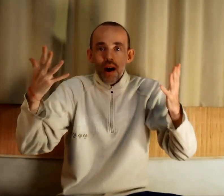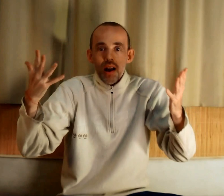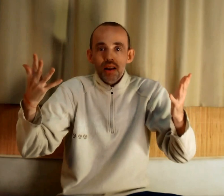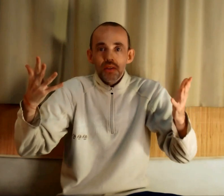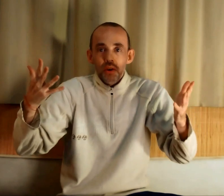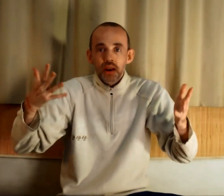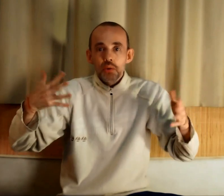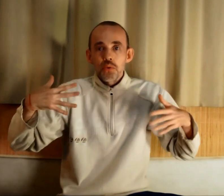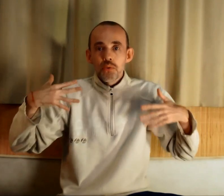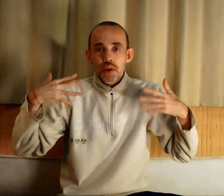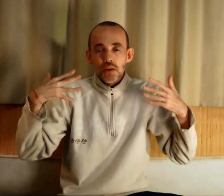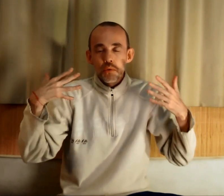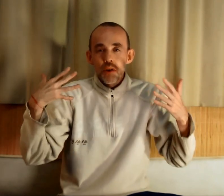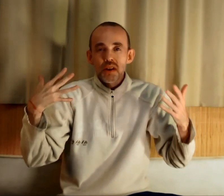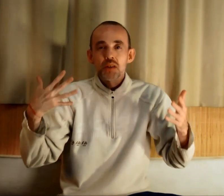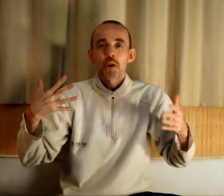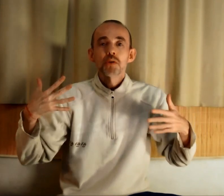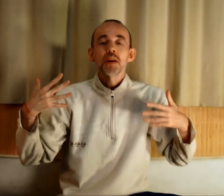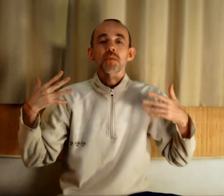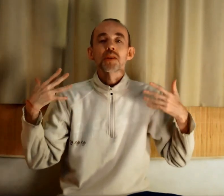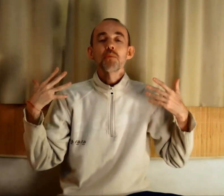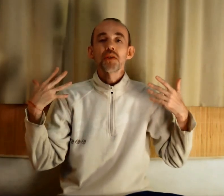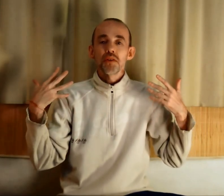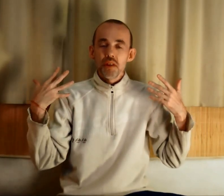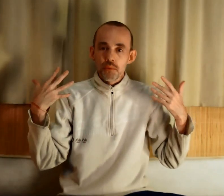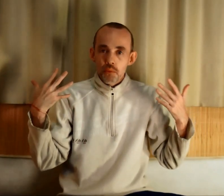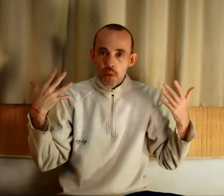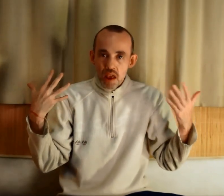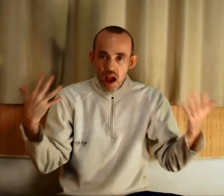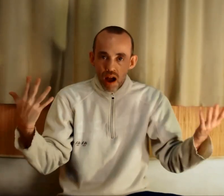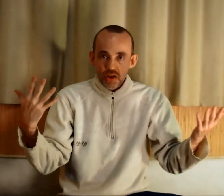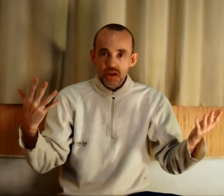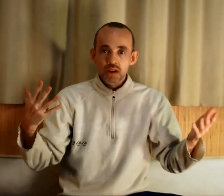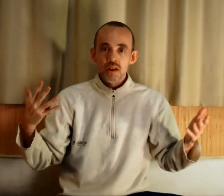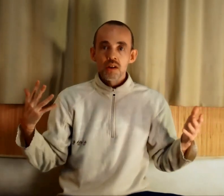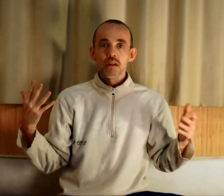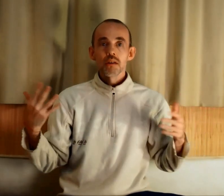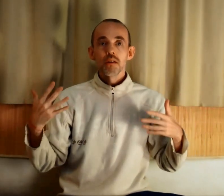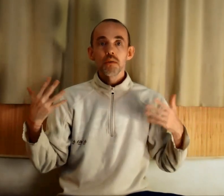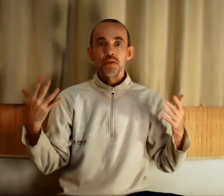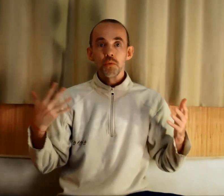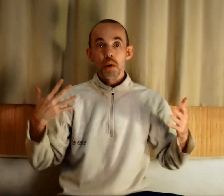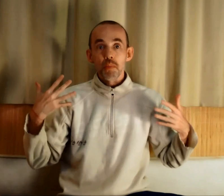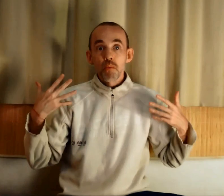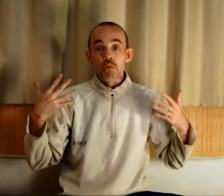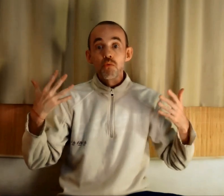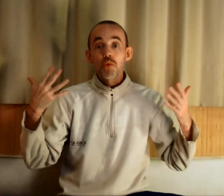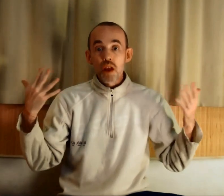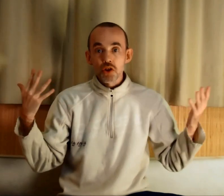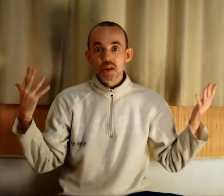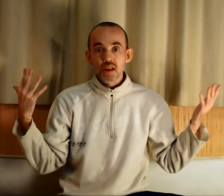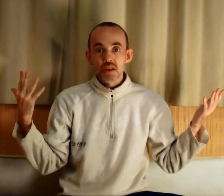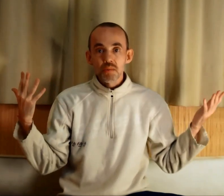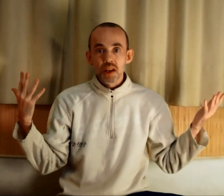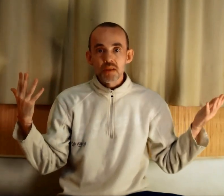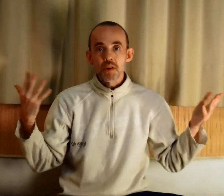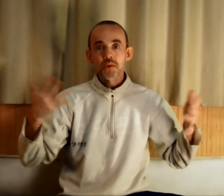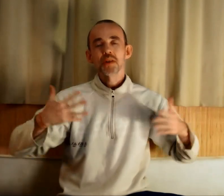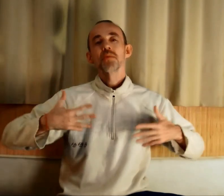aller dans l'inconnu faire des nouvelles expériences, par exemple, ça peut être des voyages. Si vous n'avez pas beaucoup voyagé, c'est un type d'expérience qui